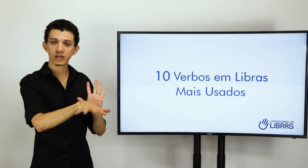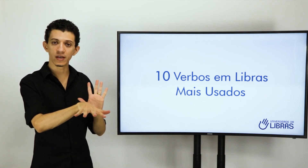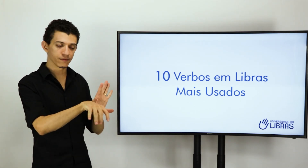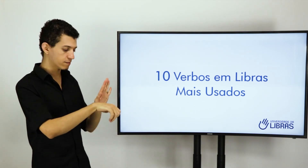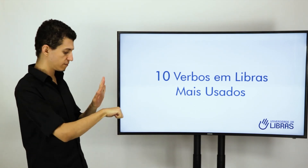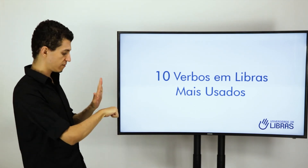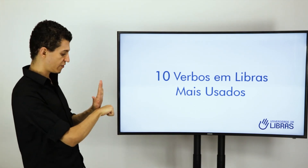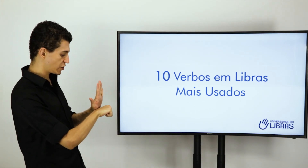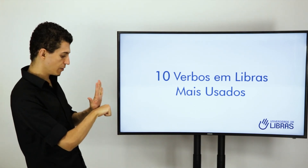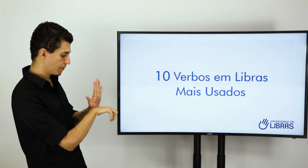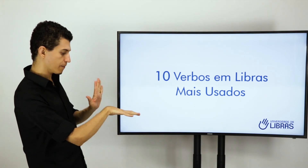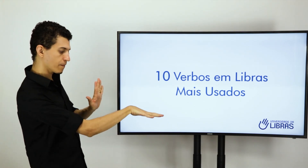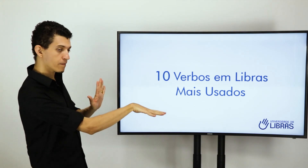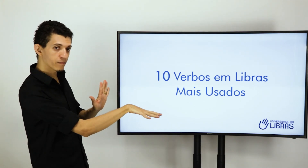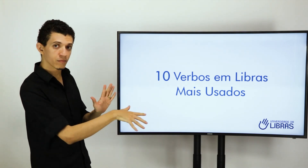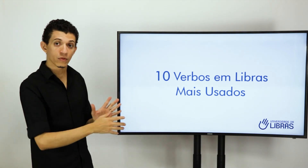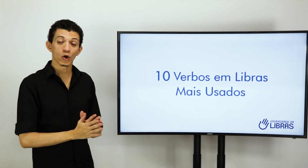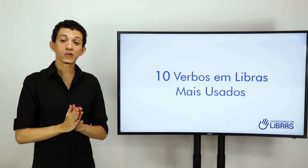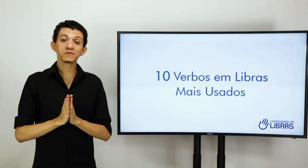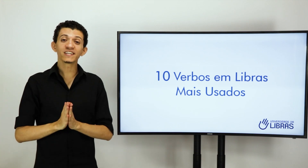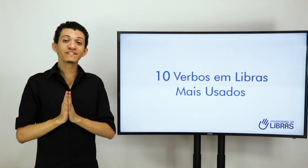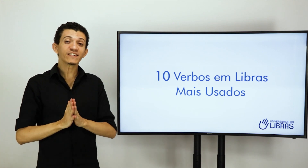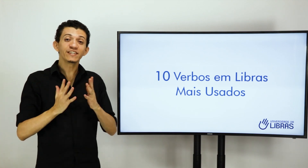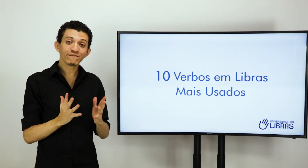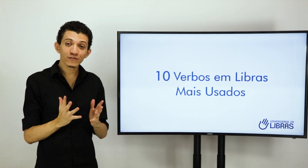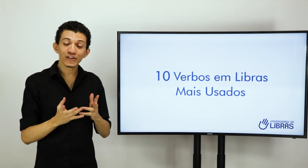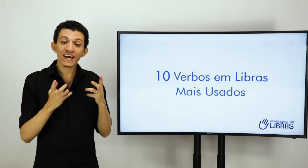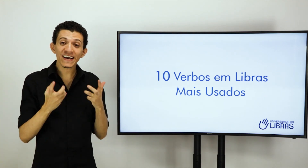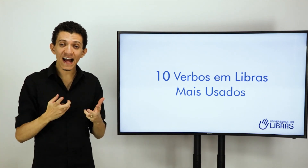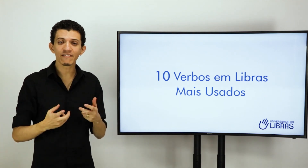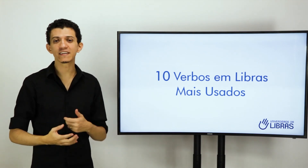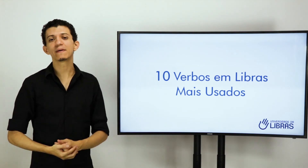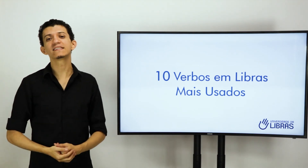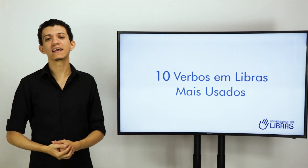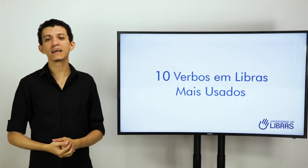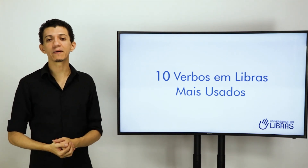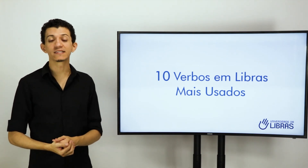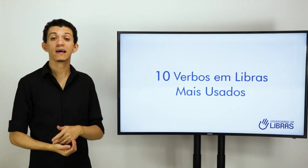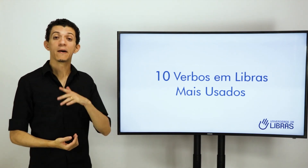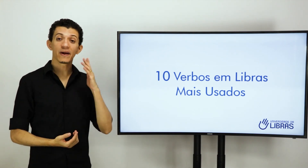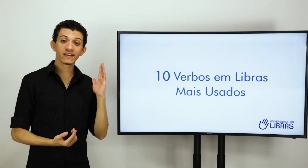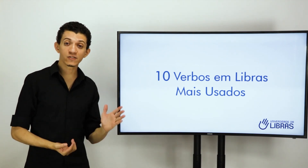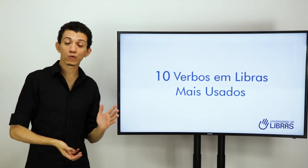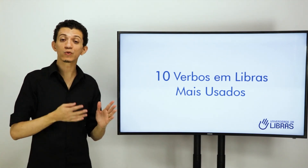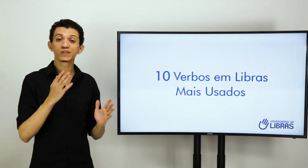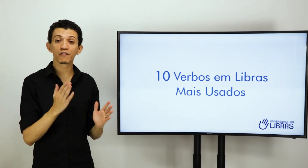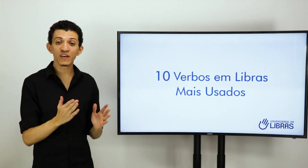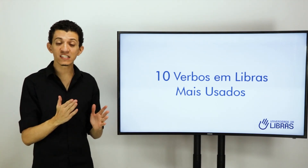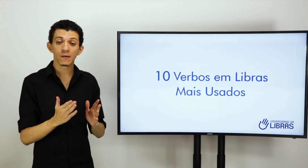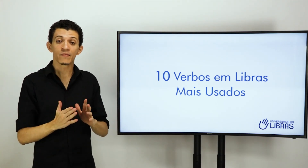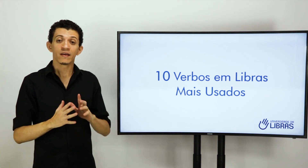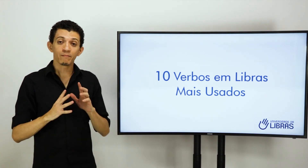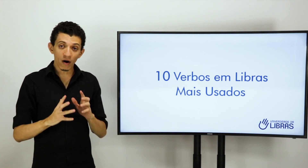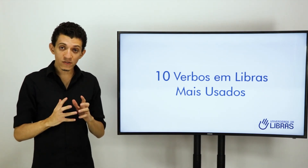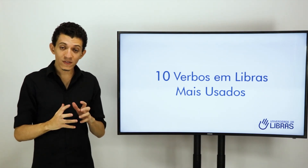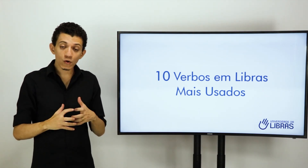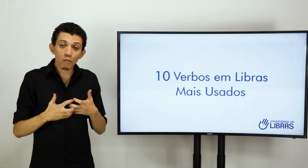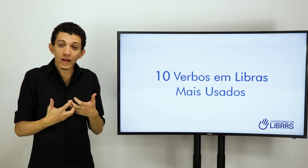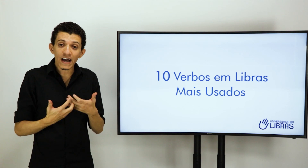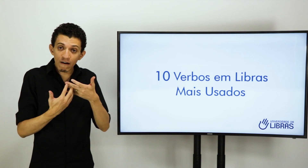aqui. Veja. Nosso objetivo é difundir cada vez mais a Libras para que surdos e ouvintes possam se comunicar